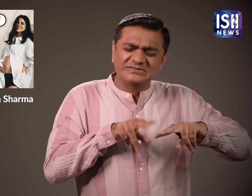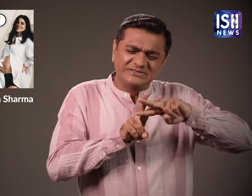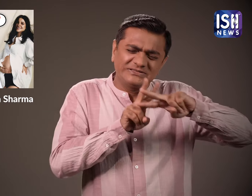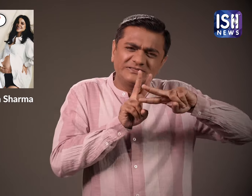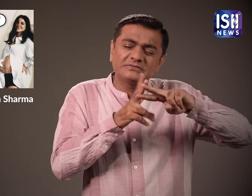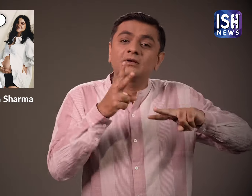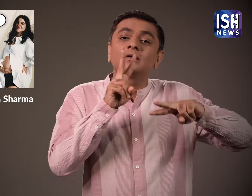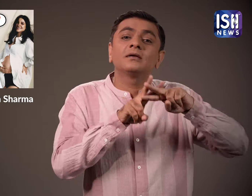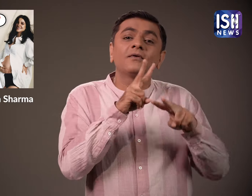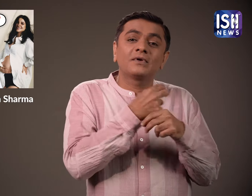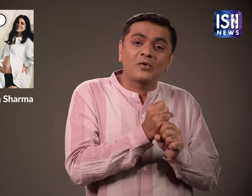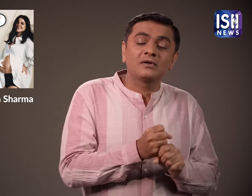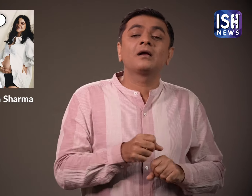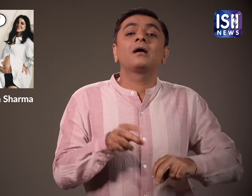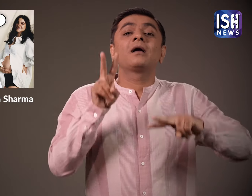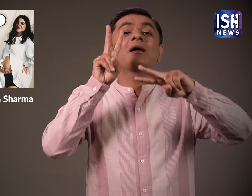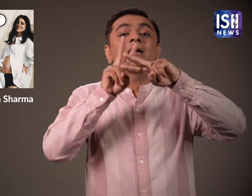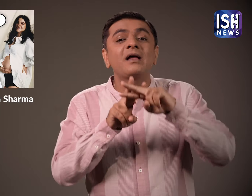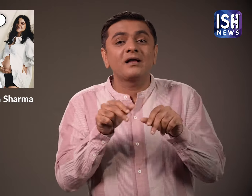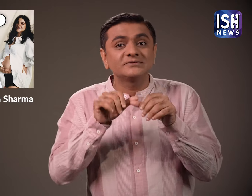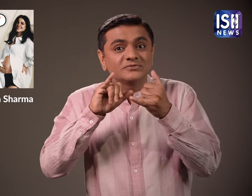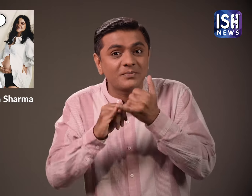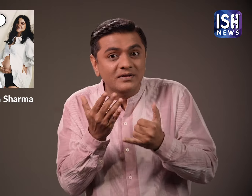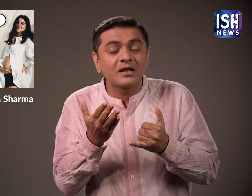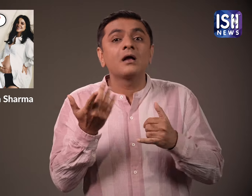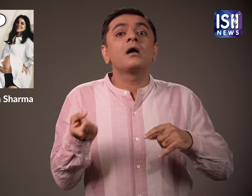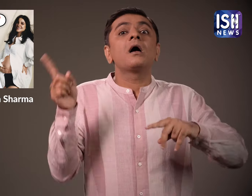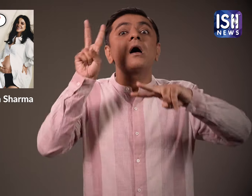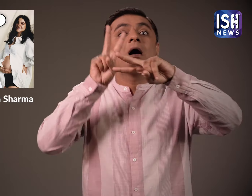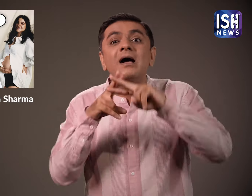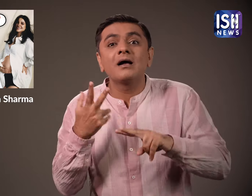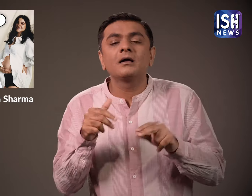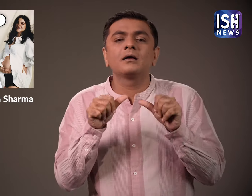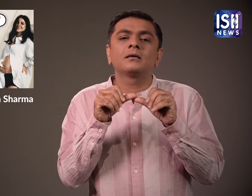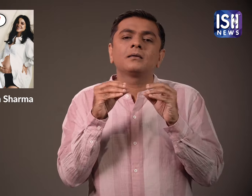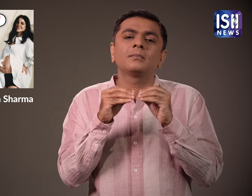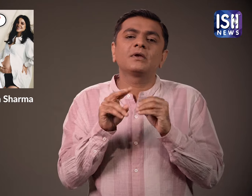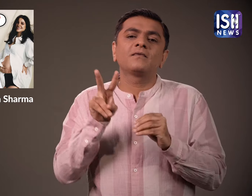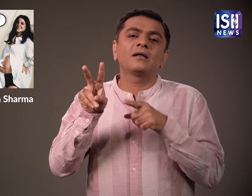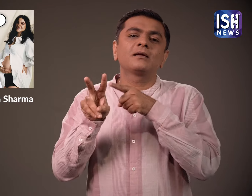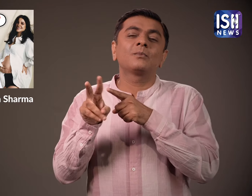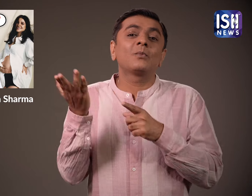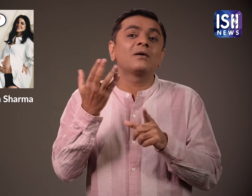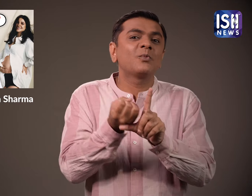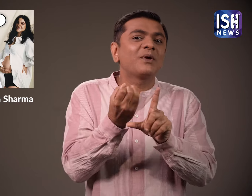इसके अलावा अनुच्मेंट के बाद सोशल मीडिया पर हैश्टाइग अनुष्का, हैश्टाइग विराट कोली